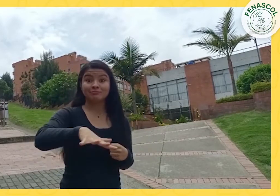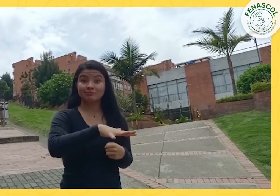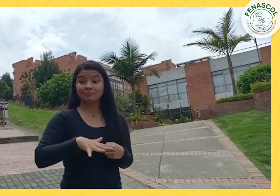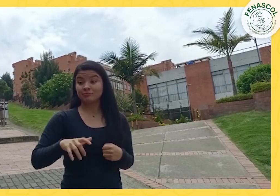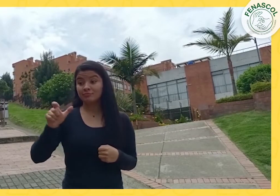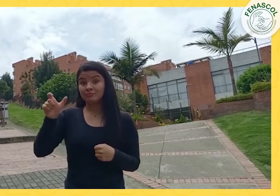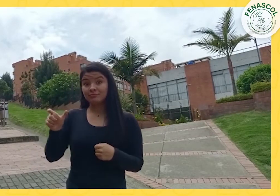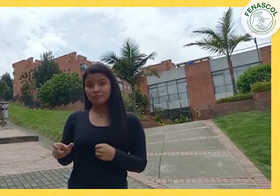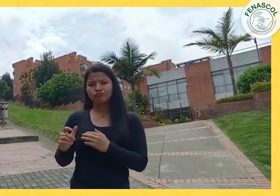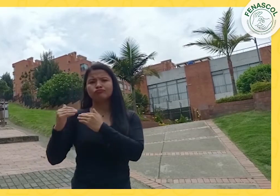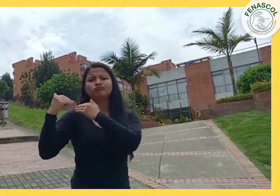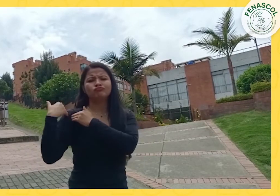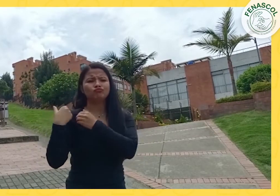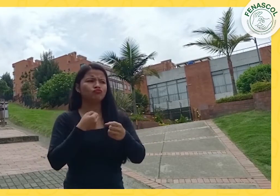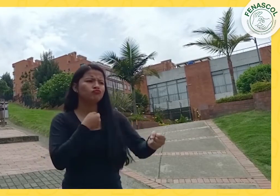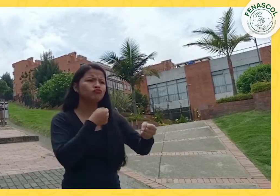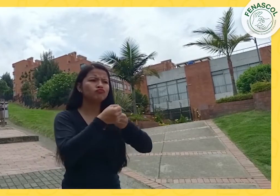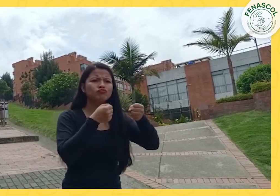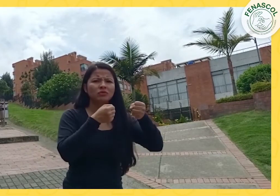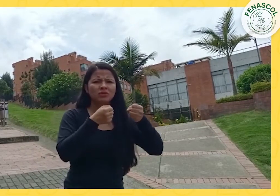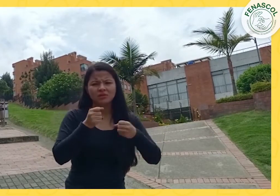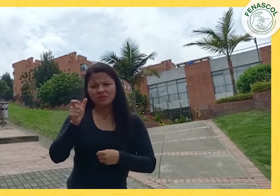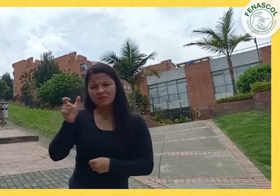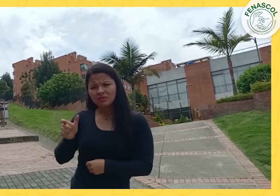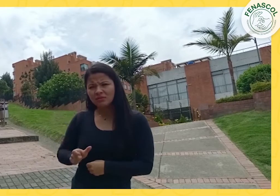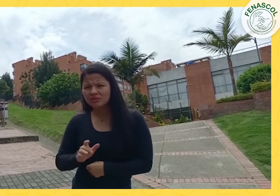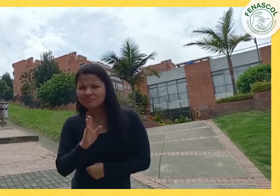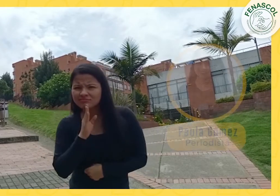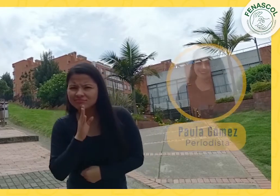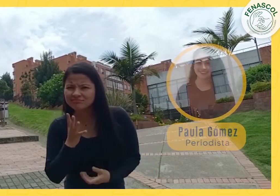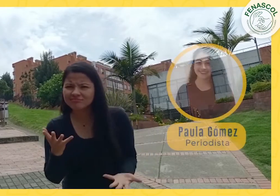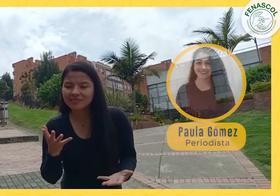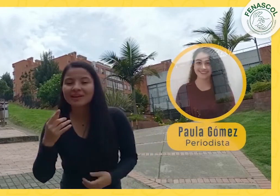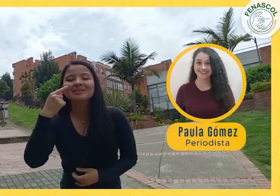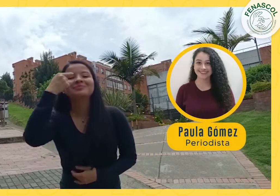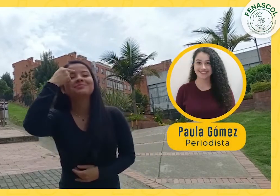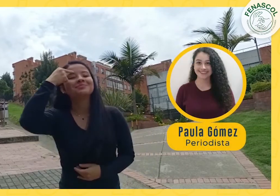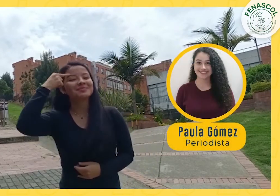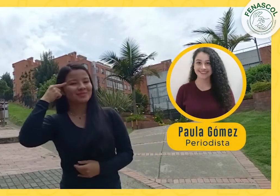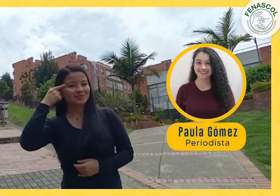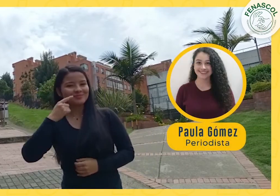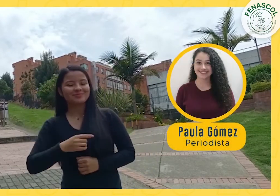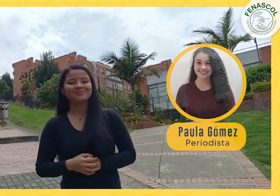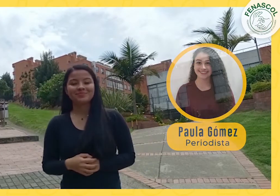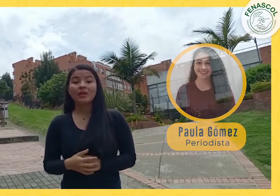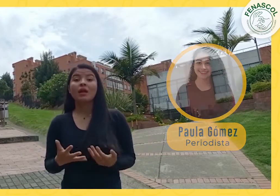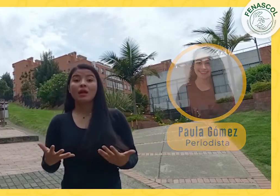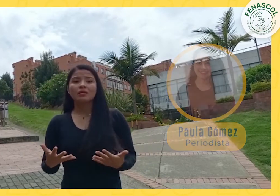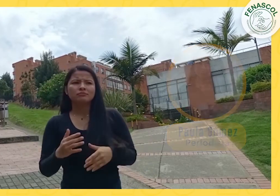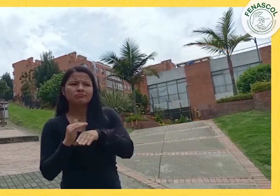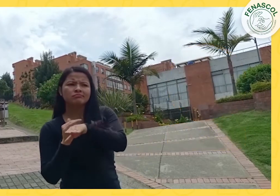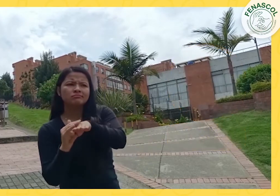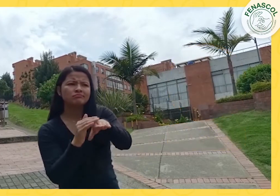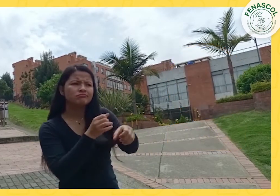ciudad de Bogotá tendremos a nuestra periodista Paula Gómez. Ella entrevistará e